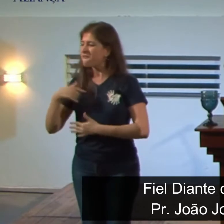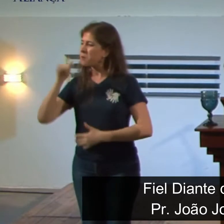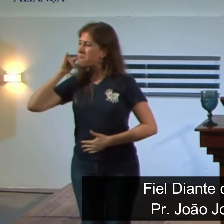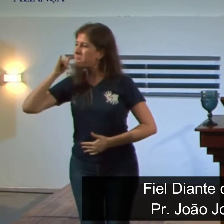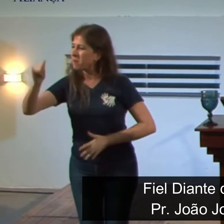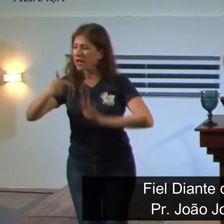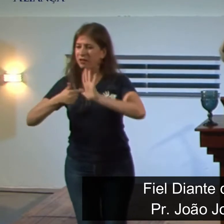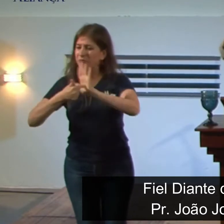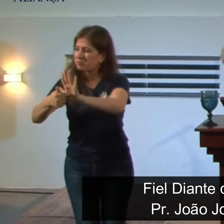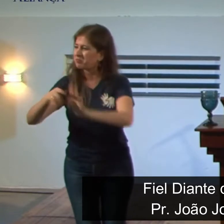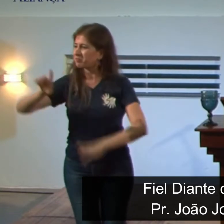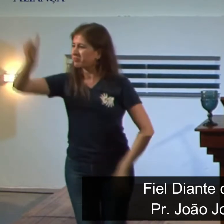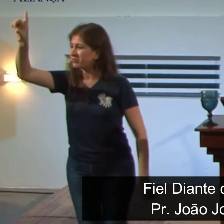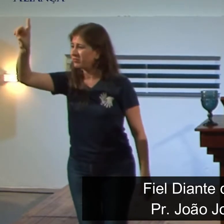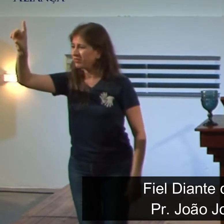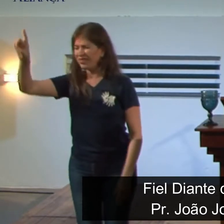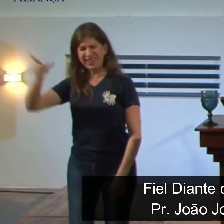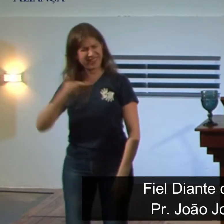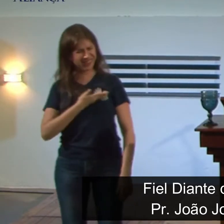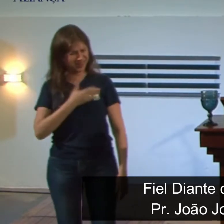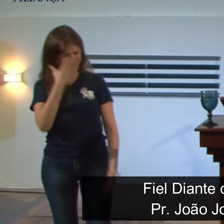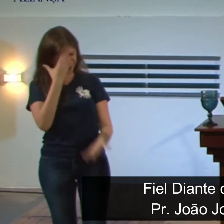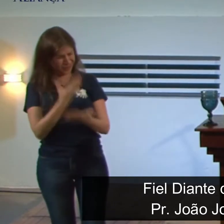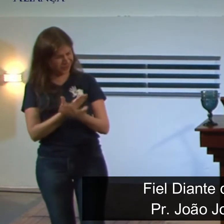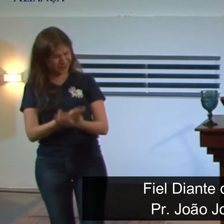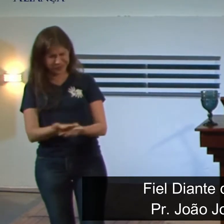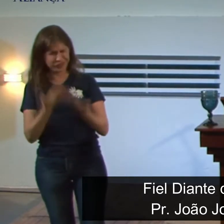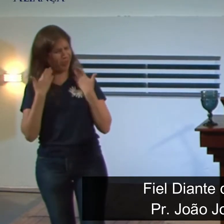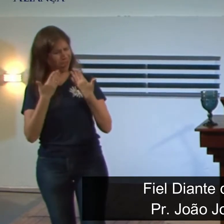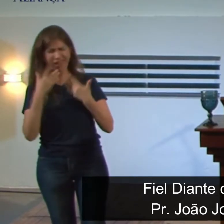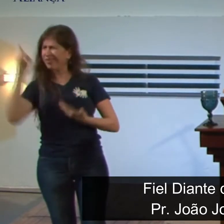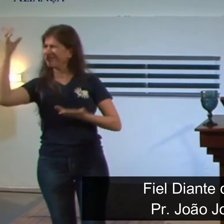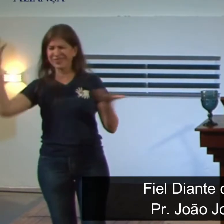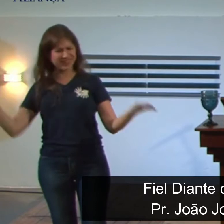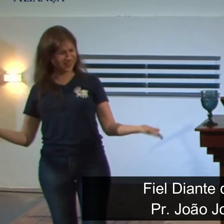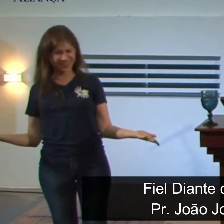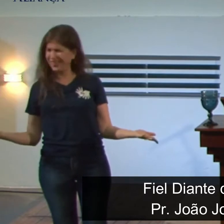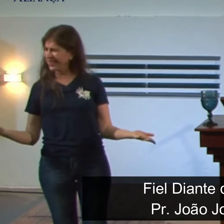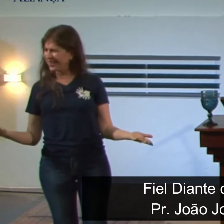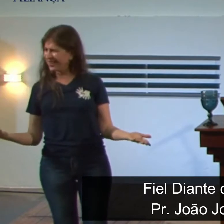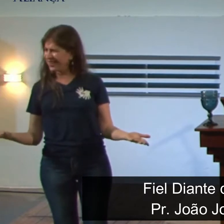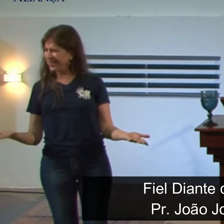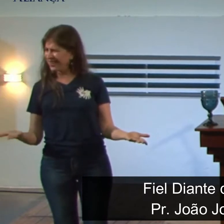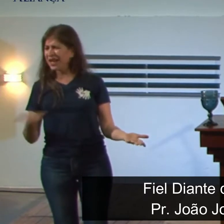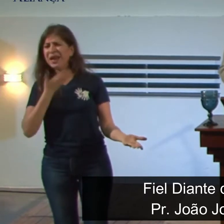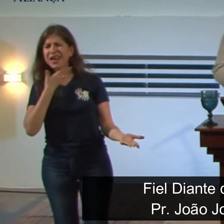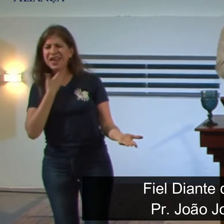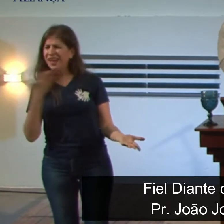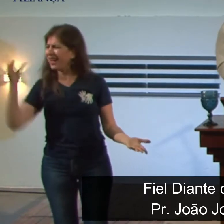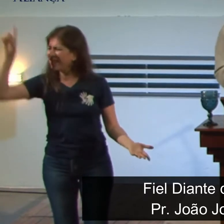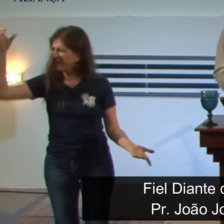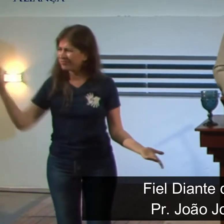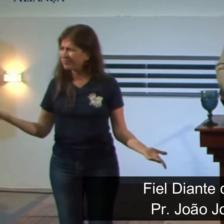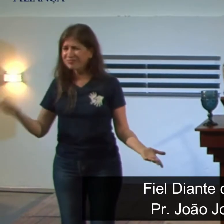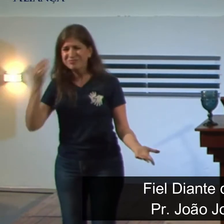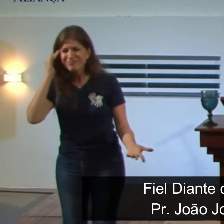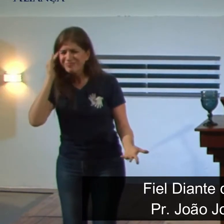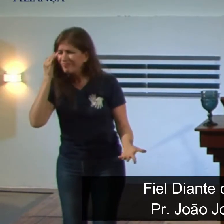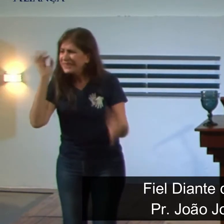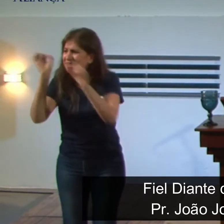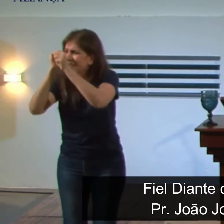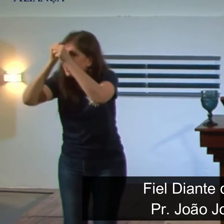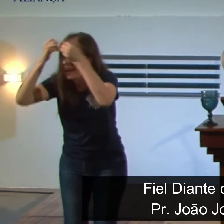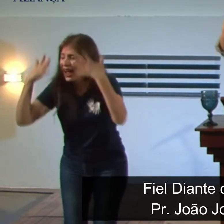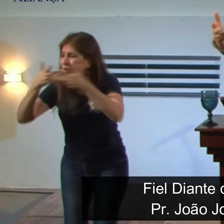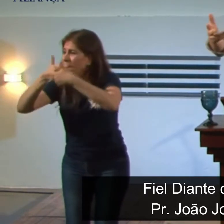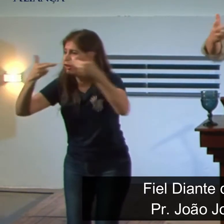Deus, eles vão dizer, meu amigo, tu ainda está acreditando nessa conversa, porque eles não conseguem compreender, eles não conseguem discernir as coisas